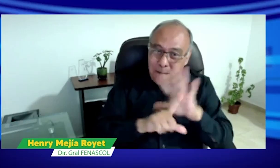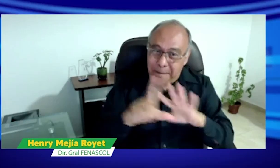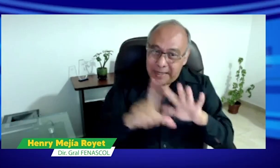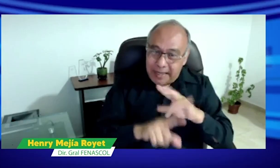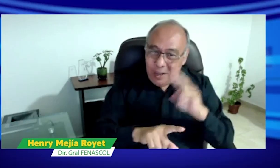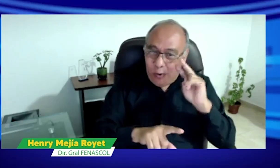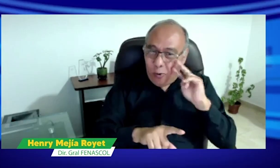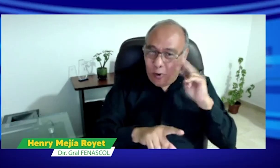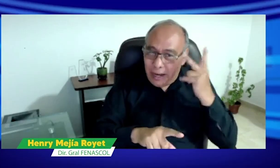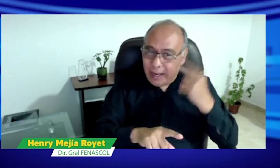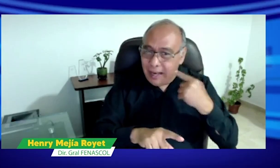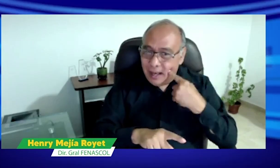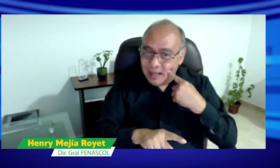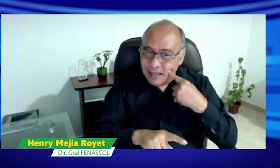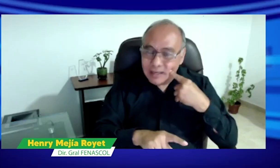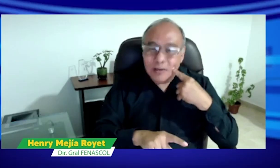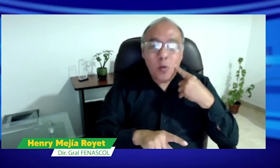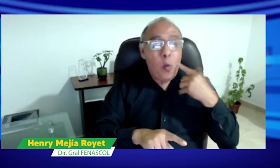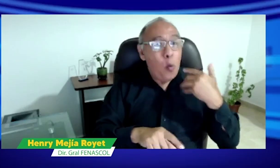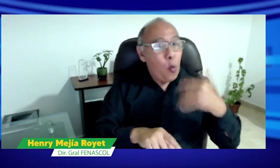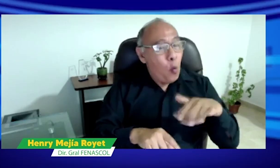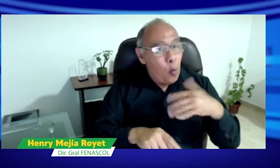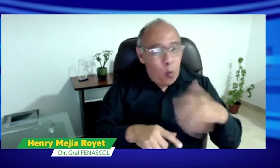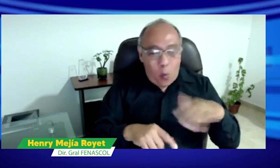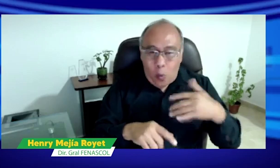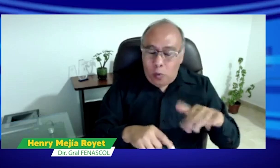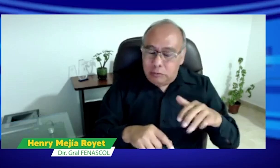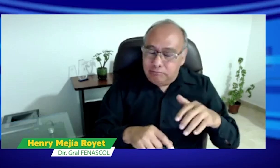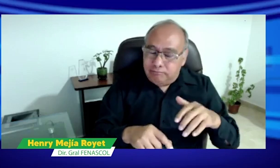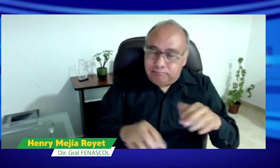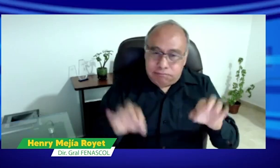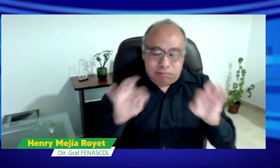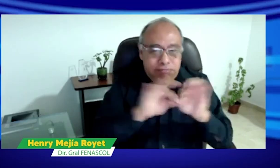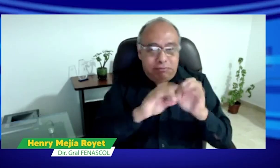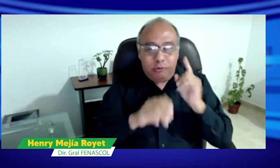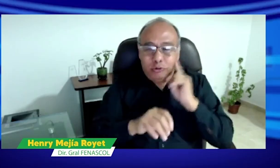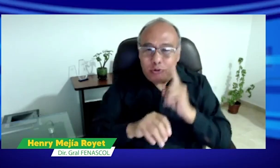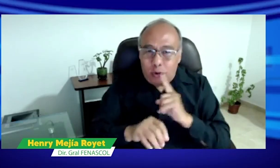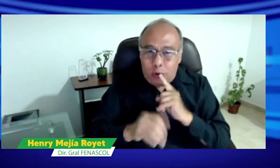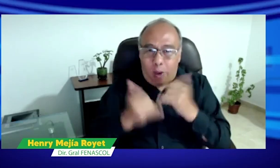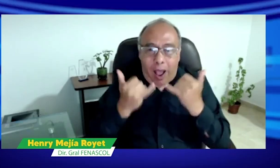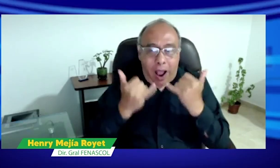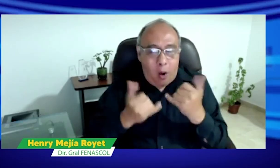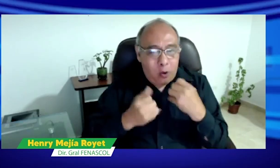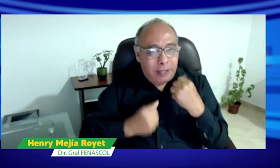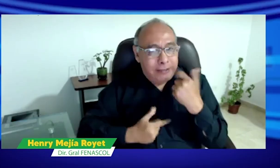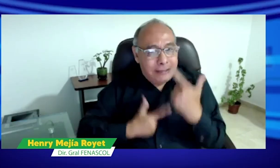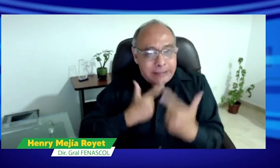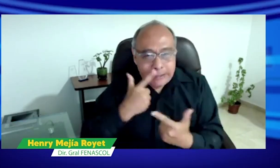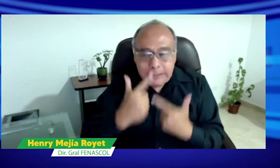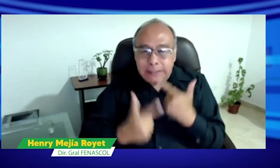Vimos un video de Kelly Roca donde conocimos su